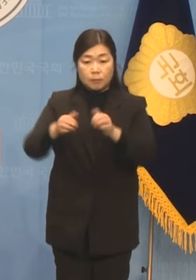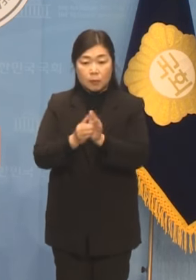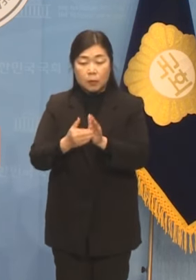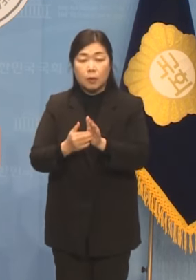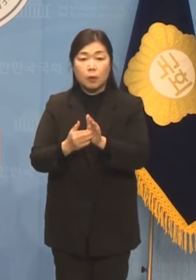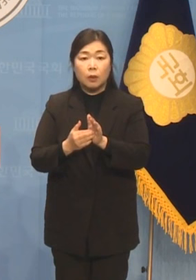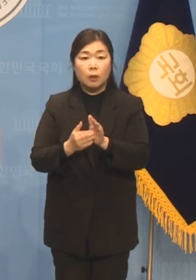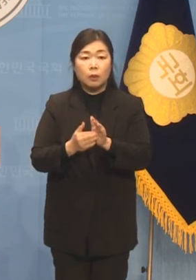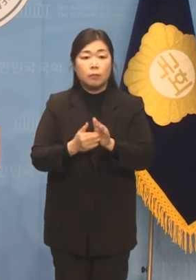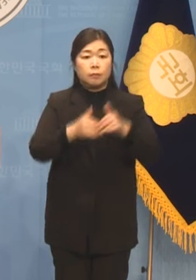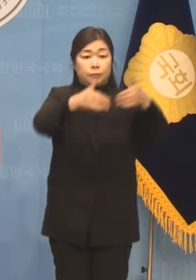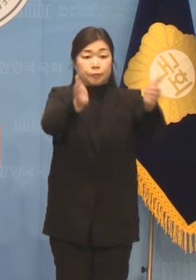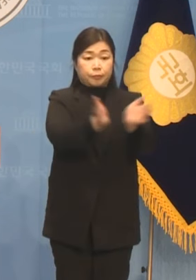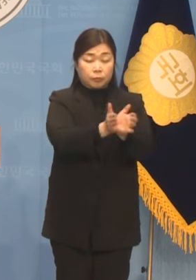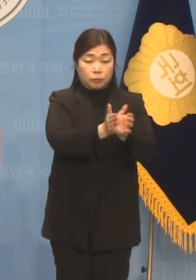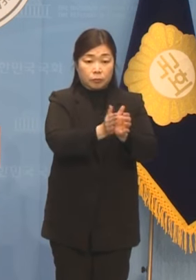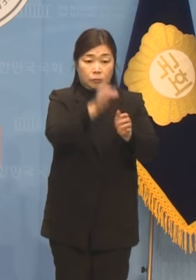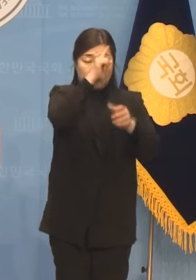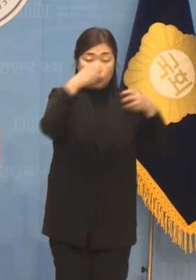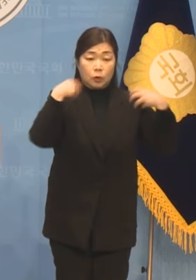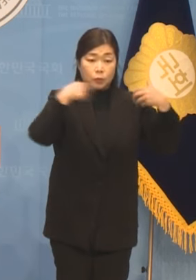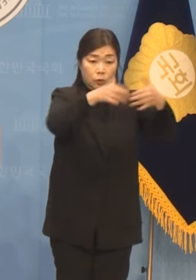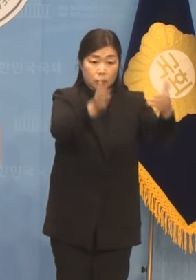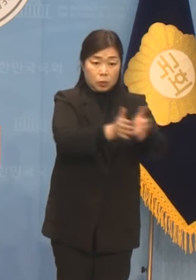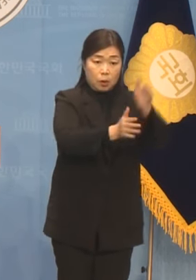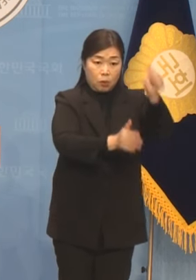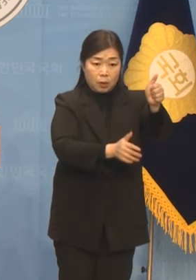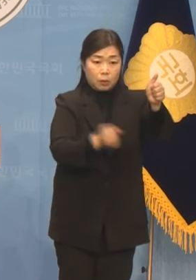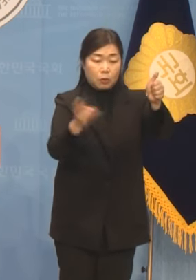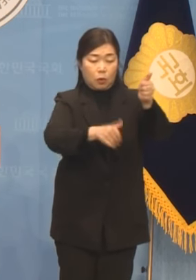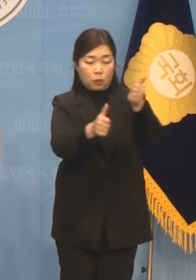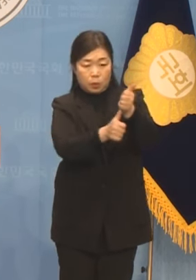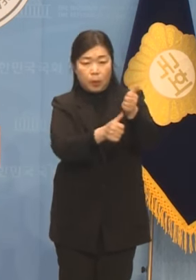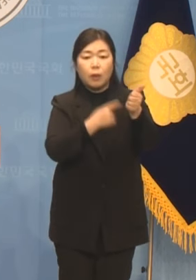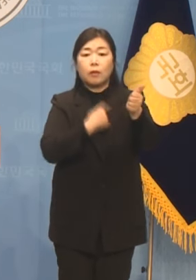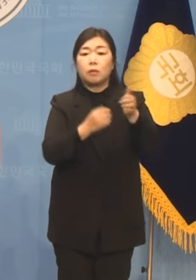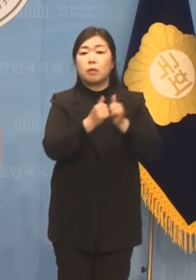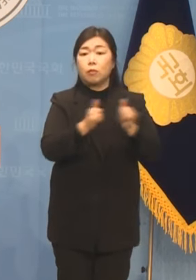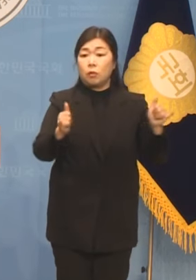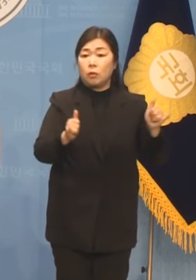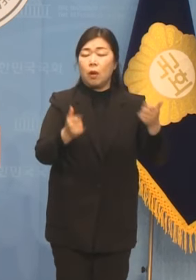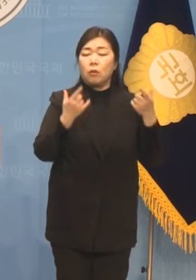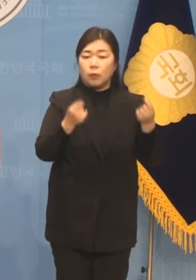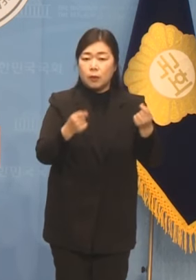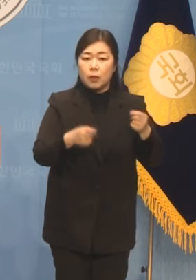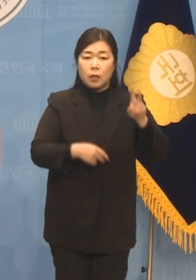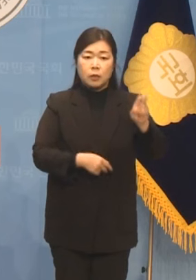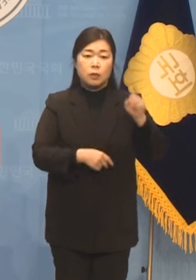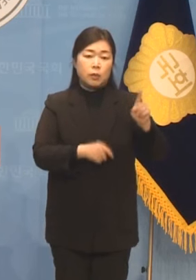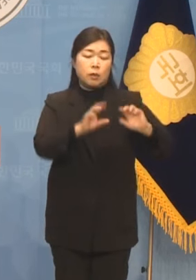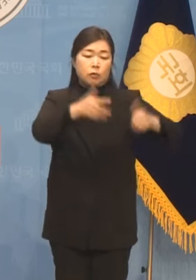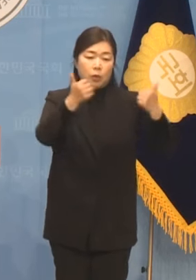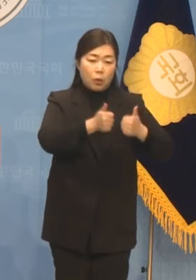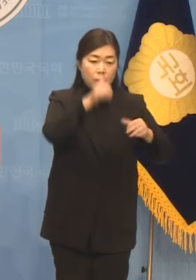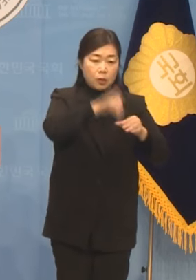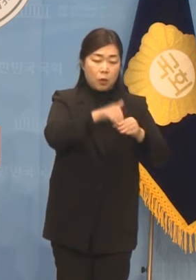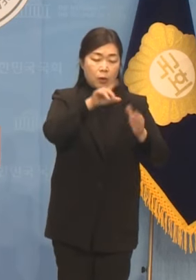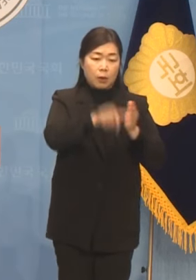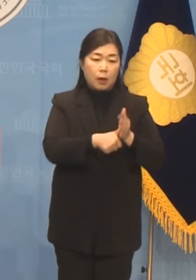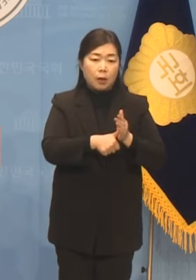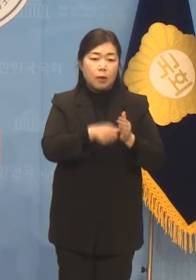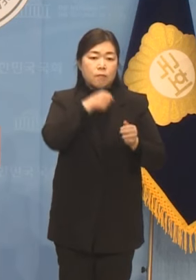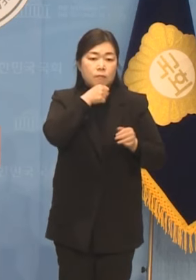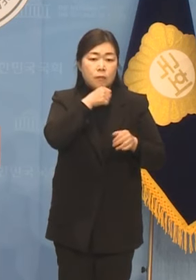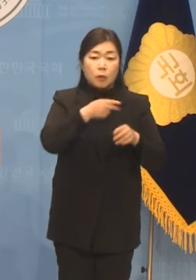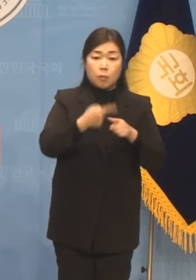장차관 및 차관급 이상의 정무직 공직자도 21대 총선 기준과 동일하게 가산점을 10%만